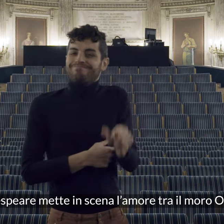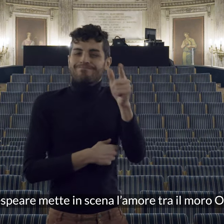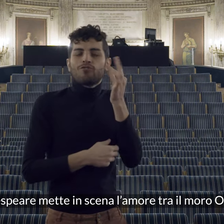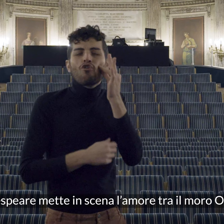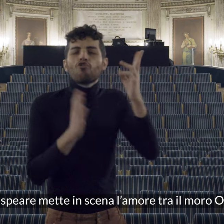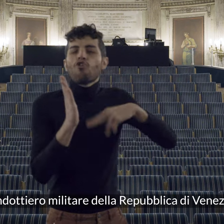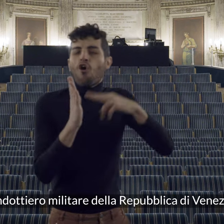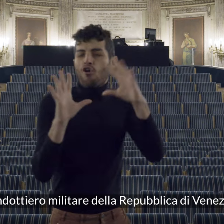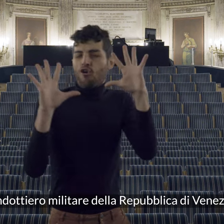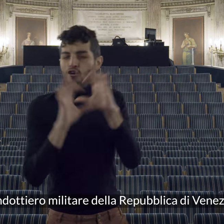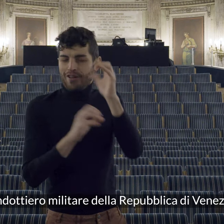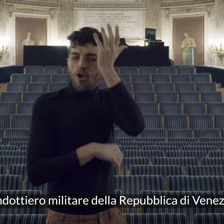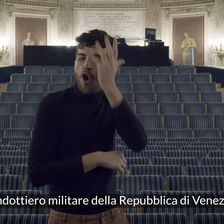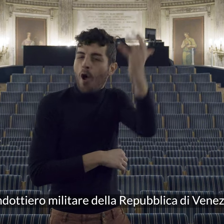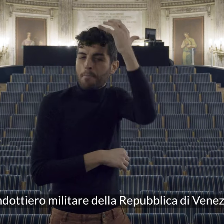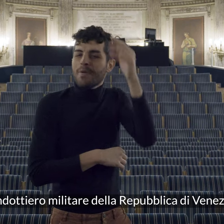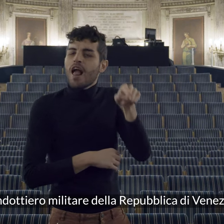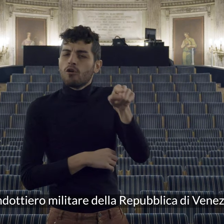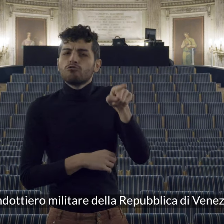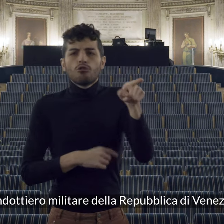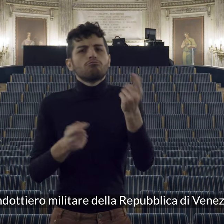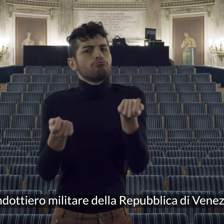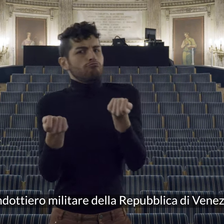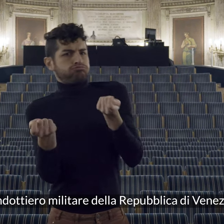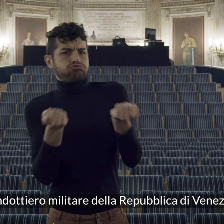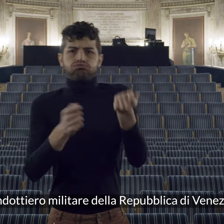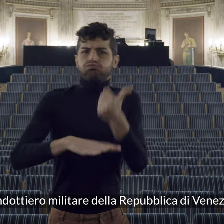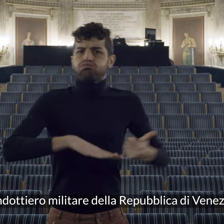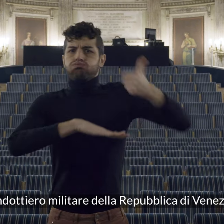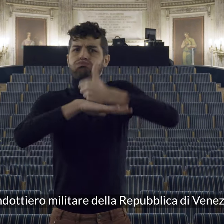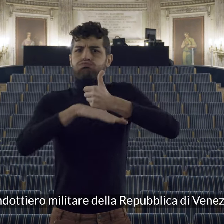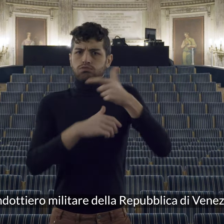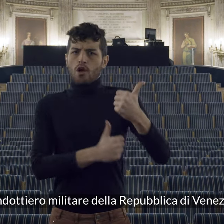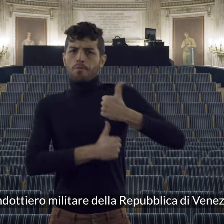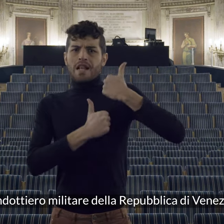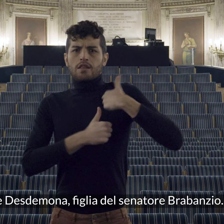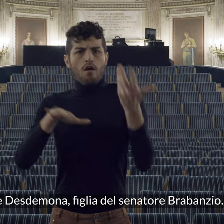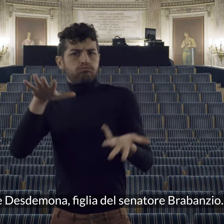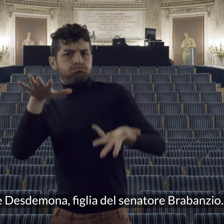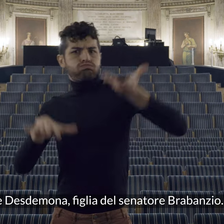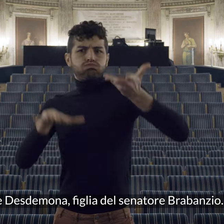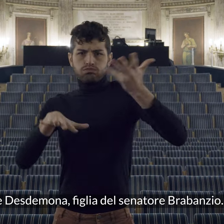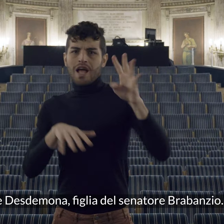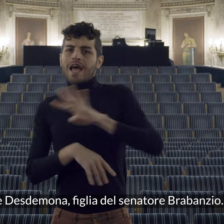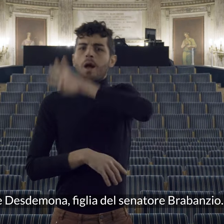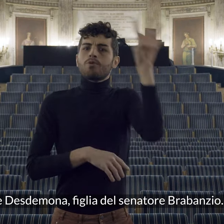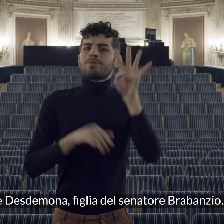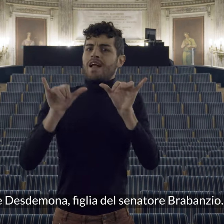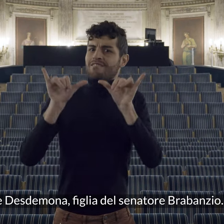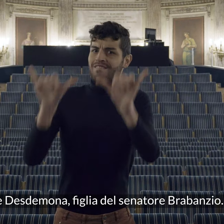otello condottiero militare della repubblica di venezia e desdemona